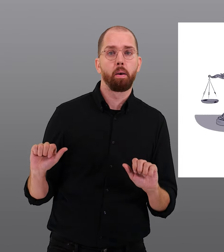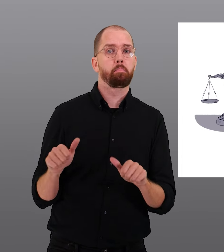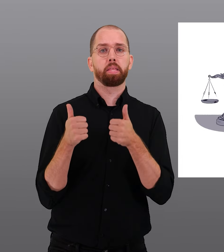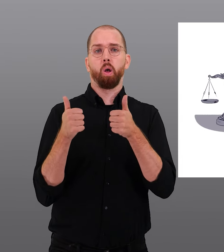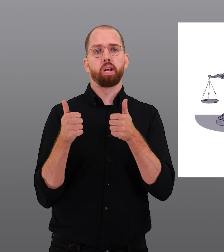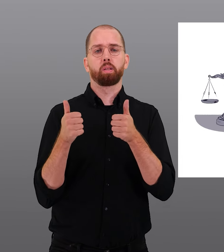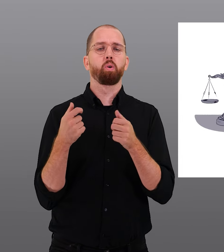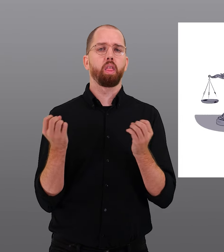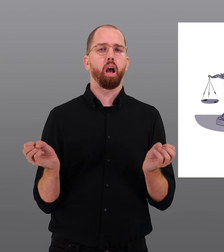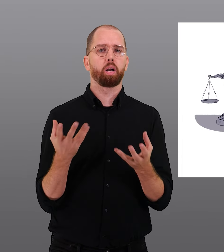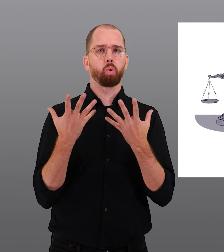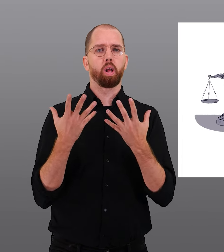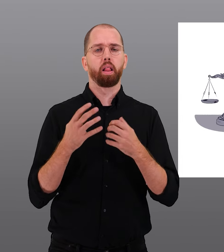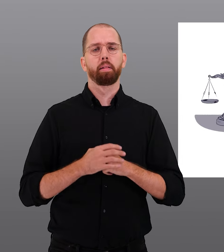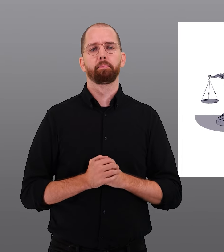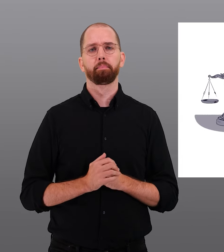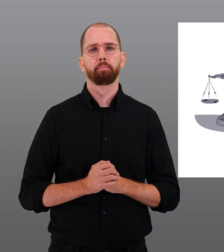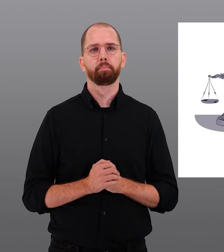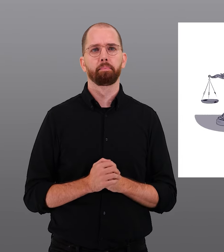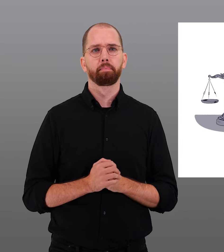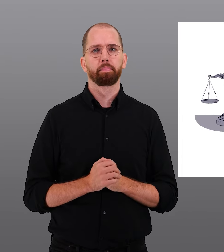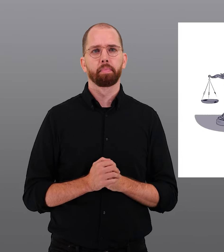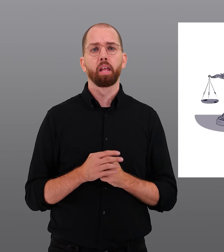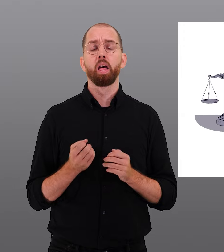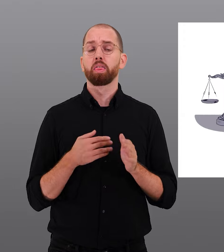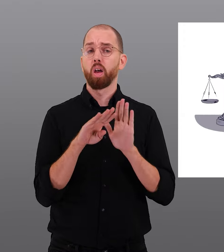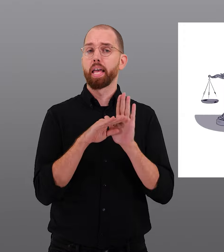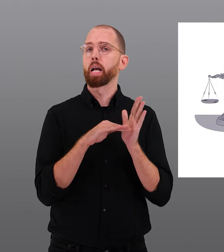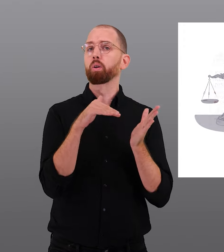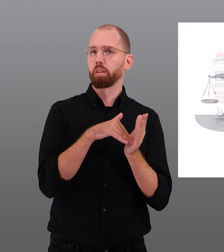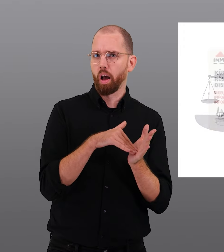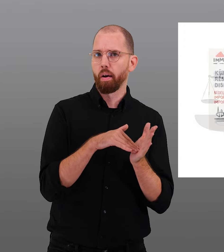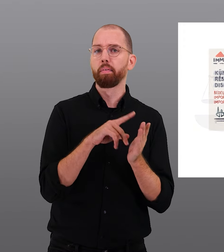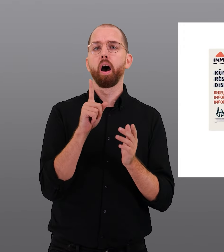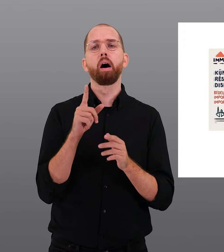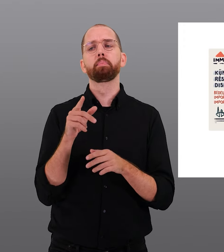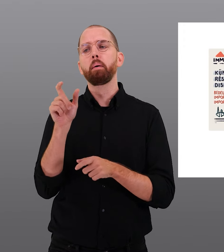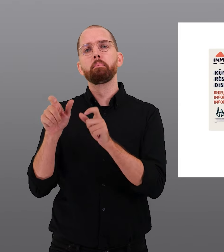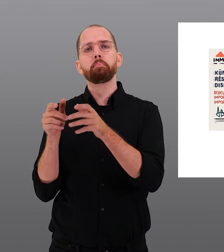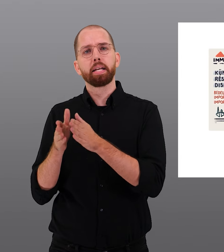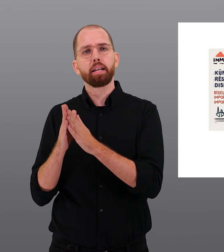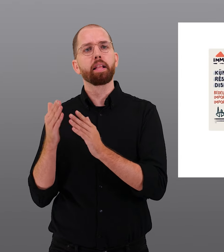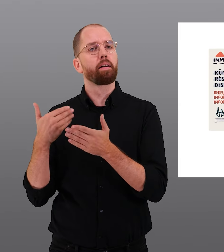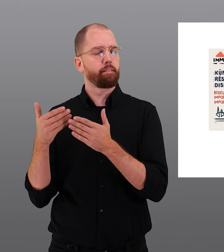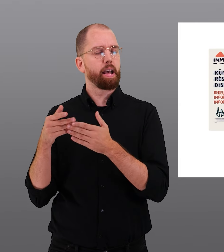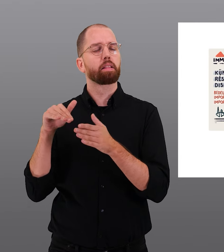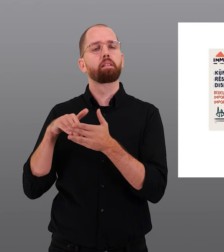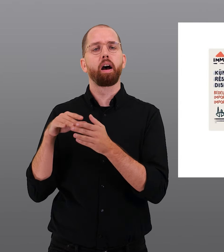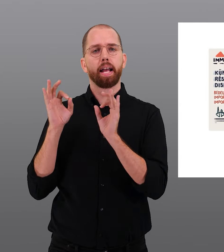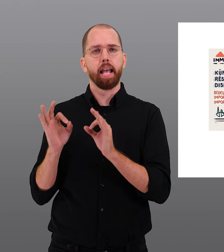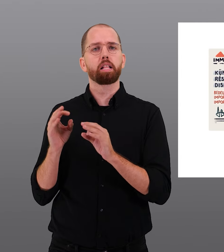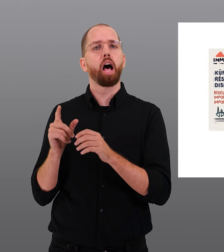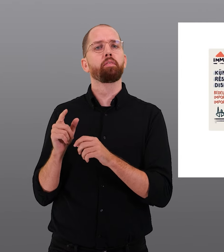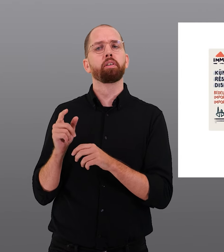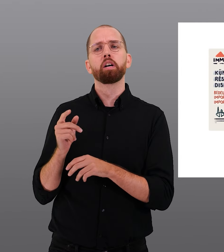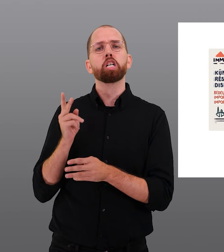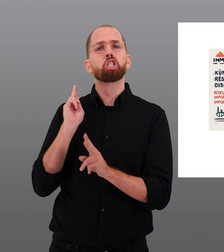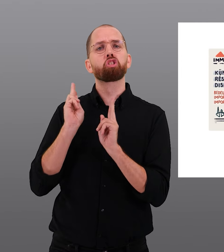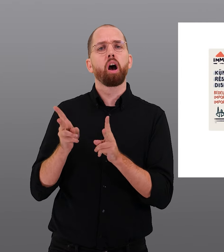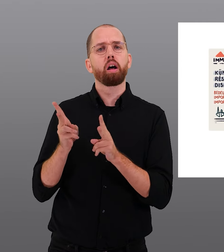würde ausreichen, wenn er bedeutend und aktuell ist. Die neue Regelung ändert nichts daran, dass Mieterinnen und